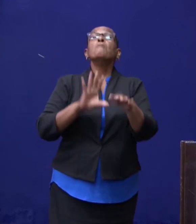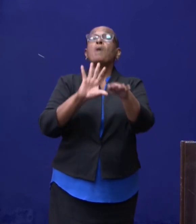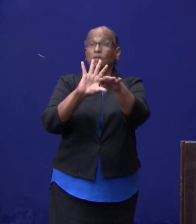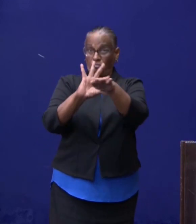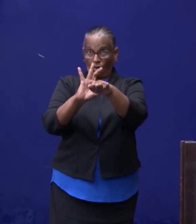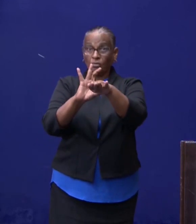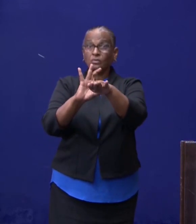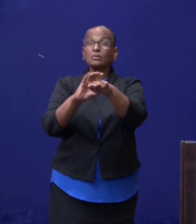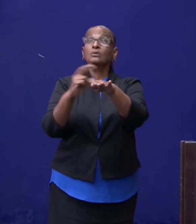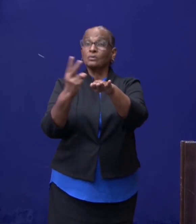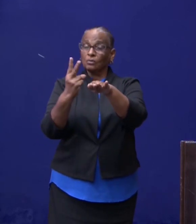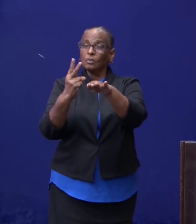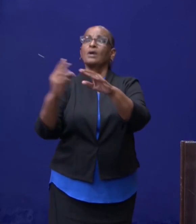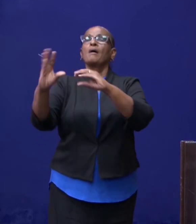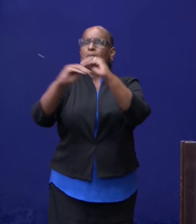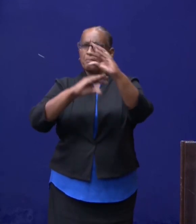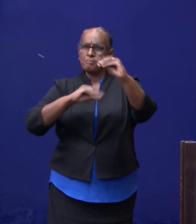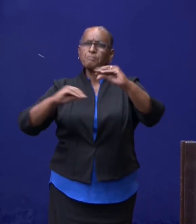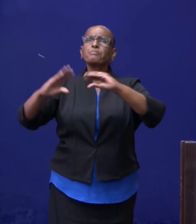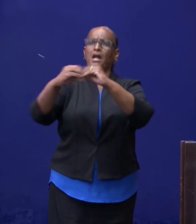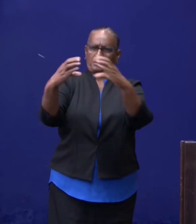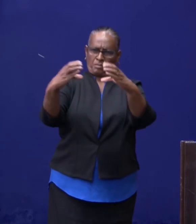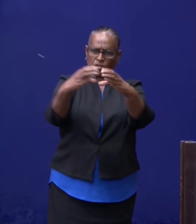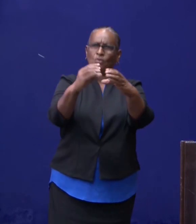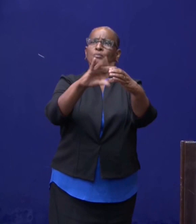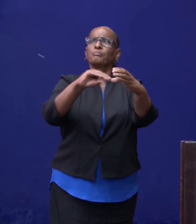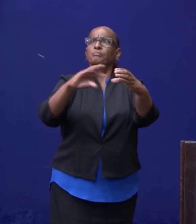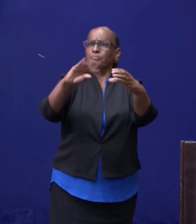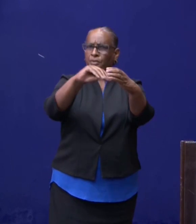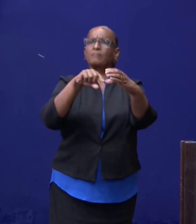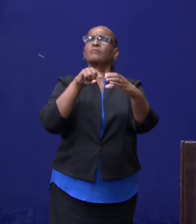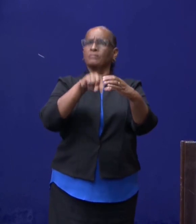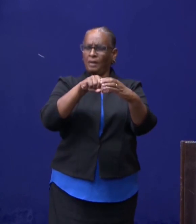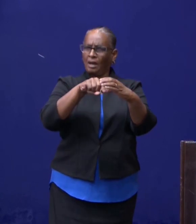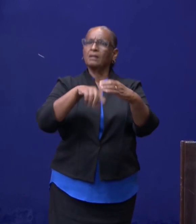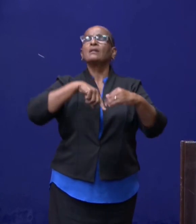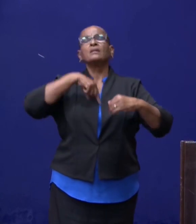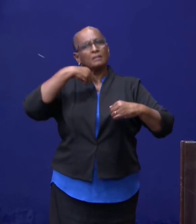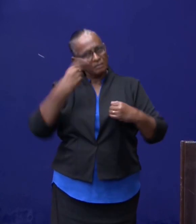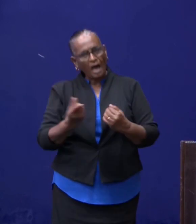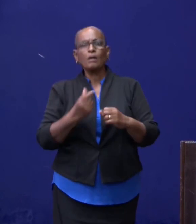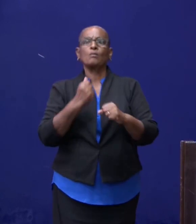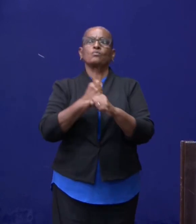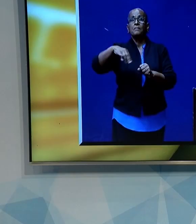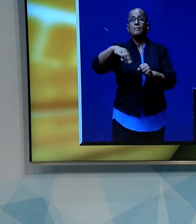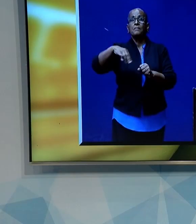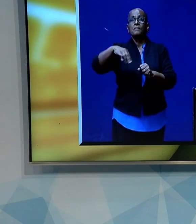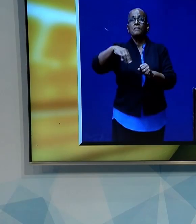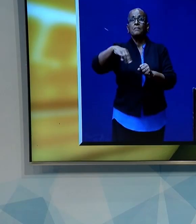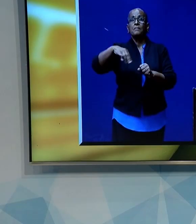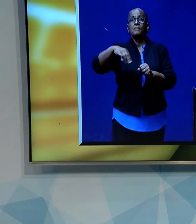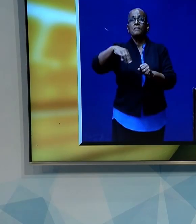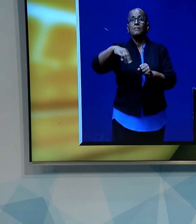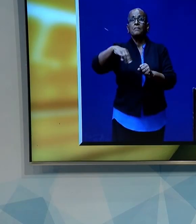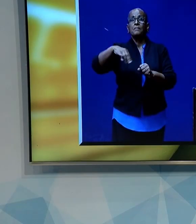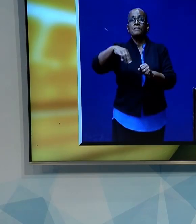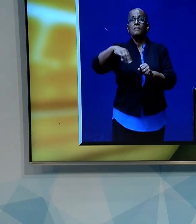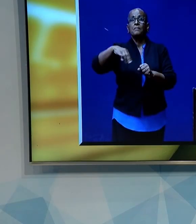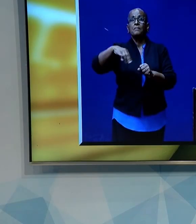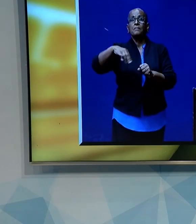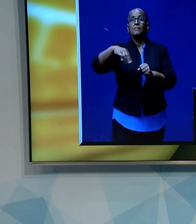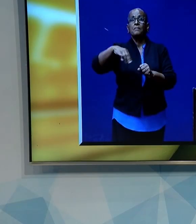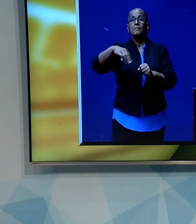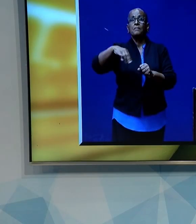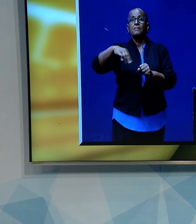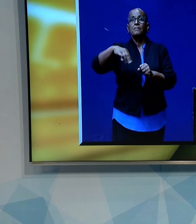natuurlijk hun gesprek gevoerd met de crew en op basis daarvan gaat natuurlijk gewerkt worden. De vlucht van Curaçao is